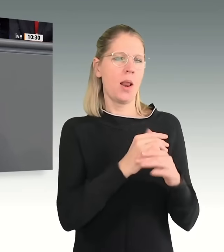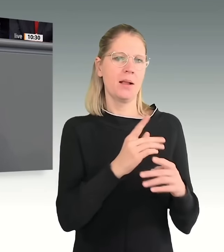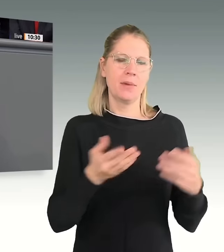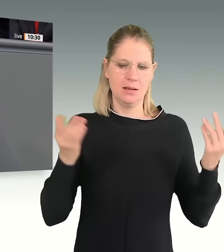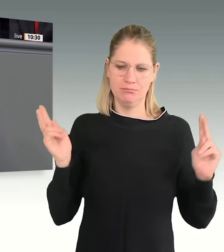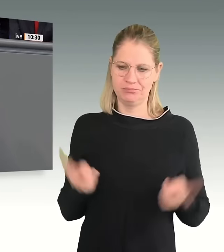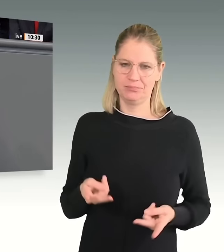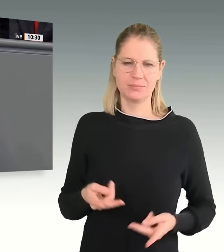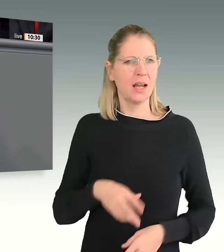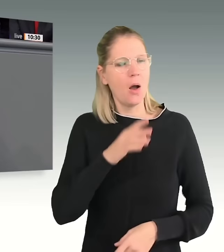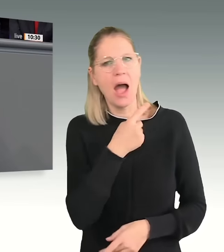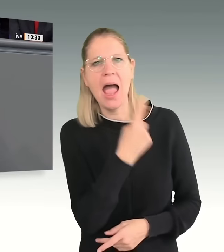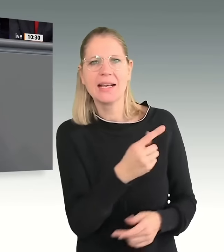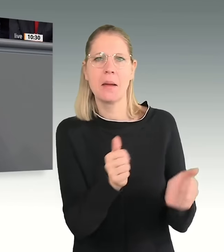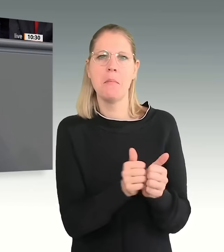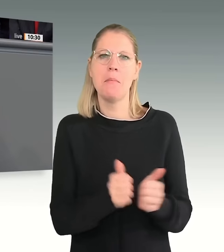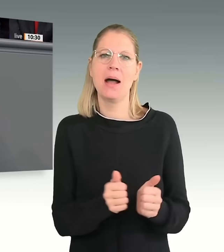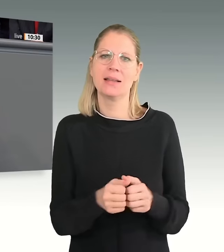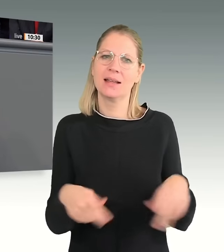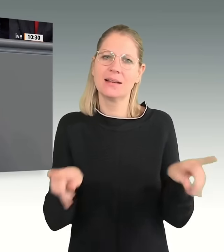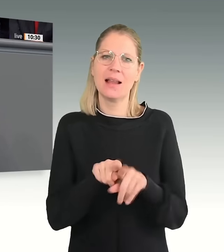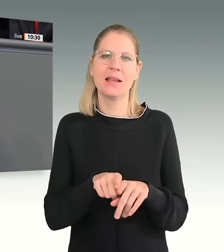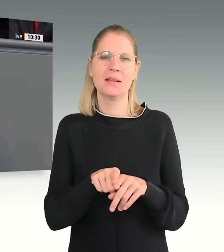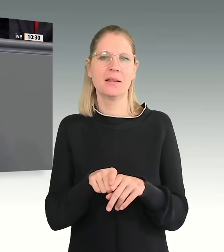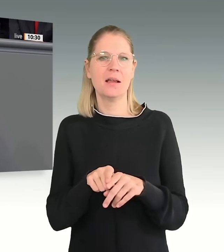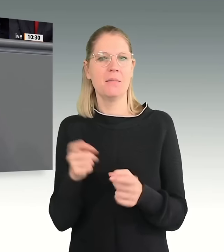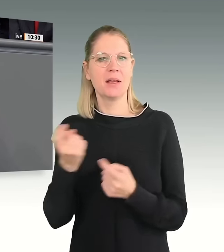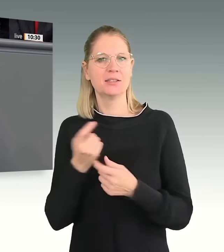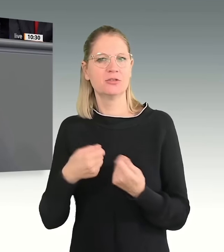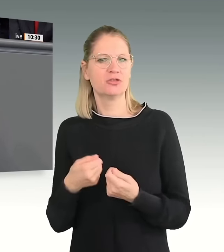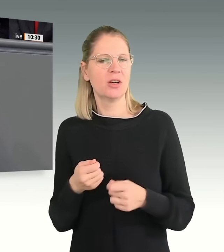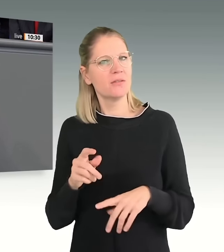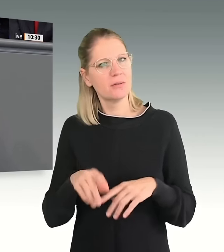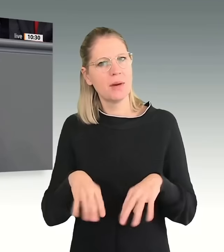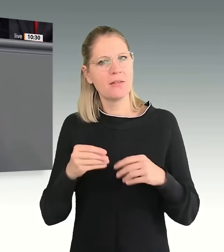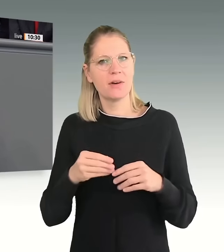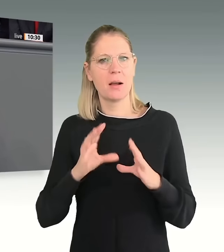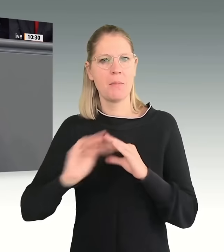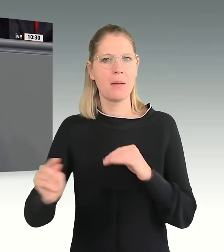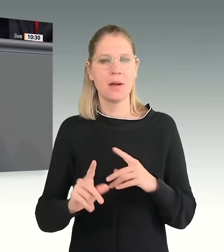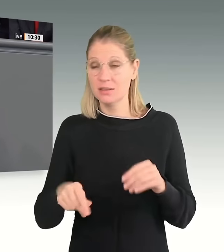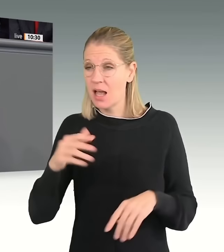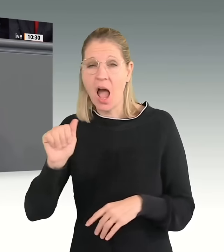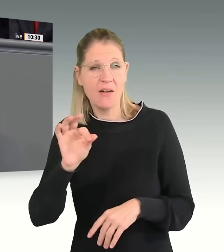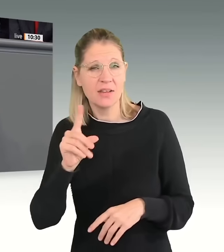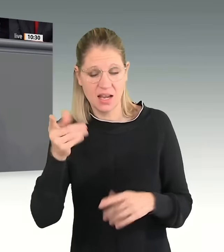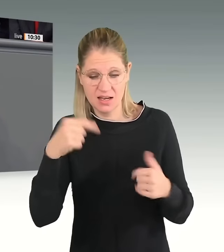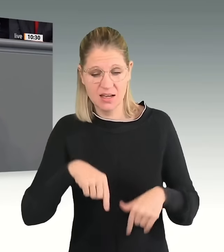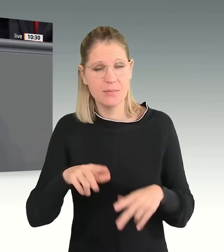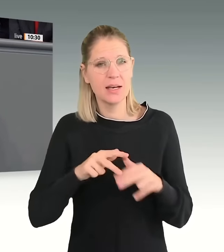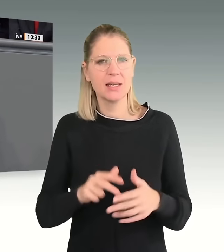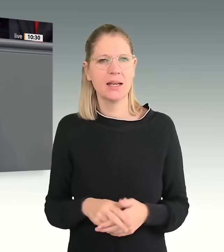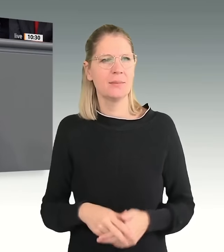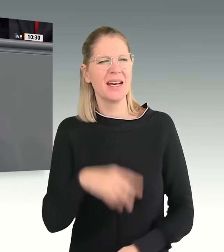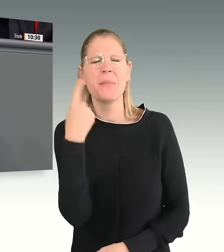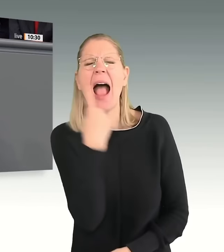Partnerinnen und Partnern mit Migrationsgeschichte, die als Erste weg wären, wenn diese Leute hier tatsächlich was zu sagen hätten? Was machen Sie eigentlich mit Ihren